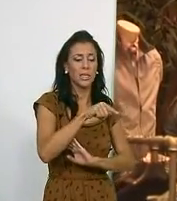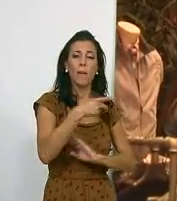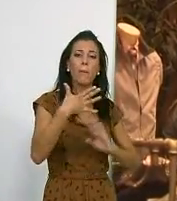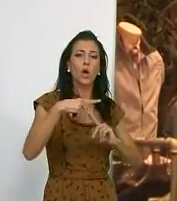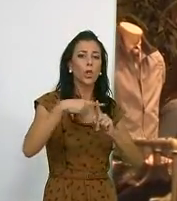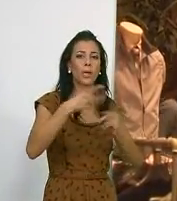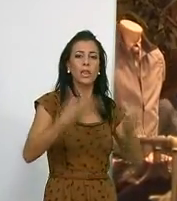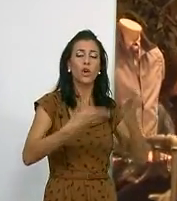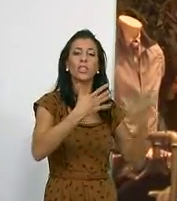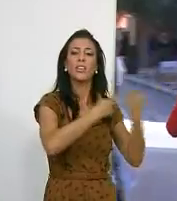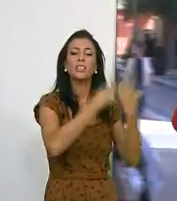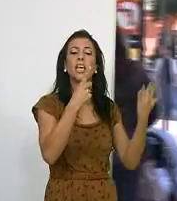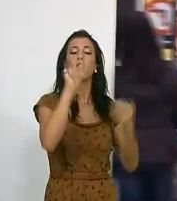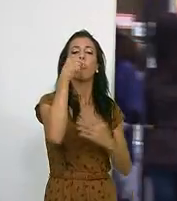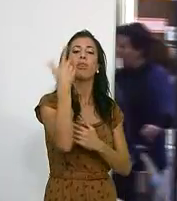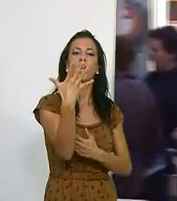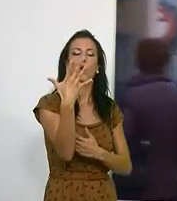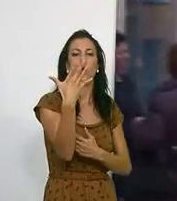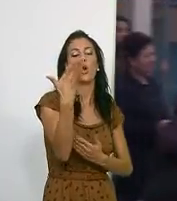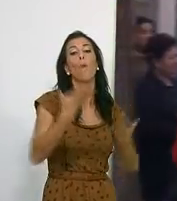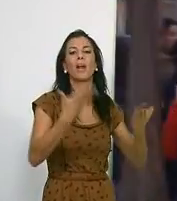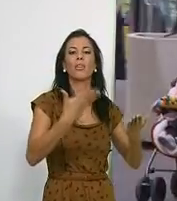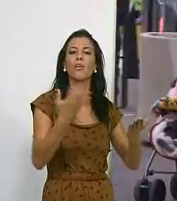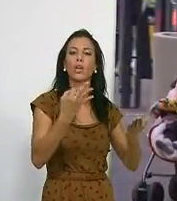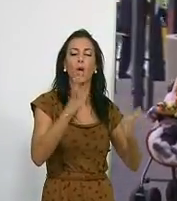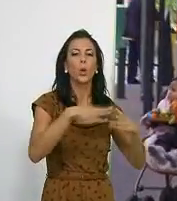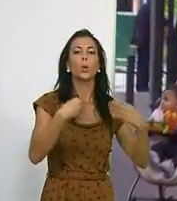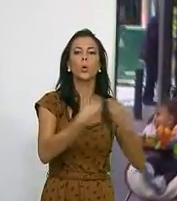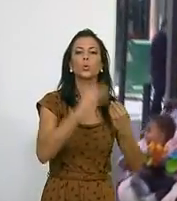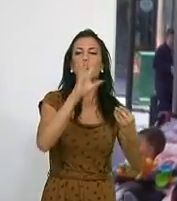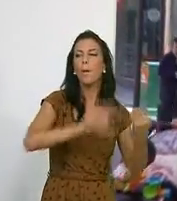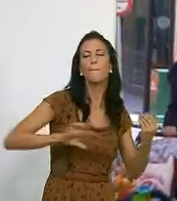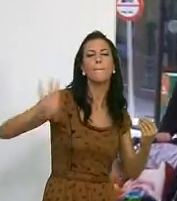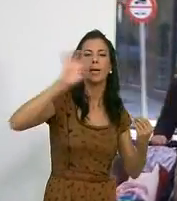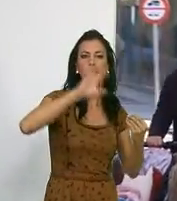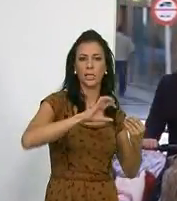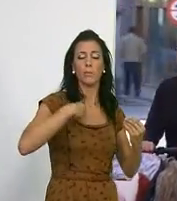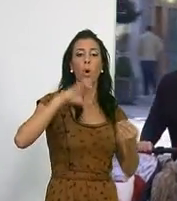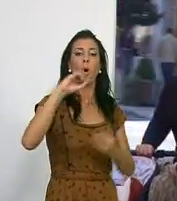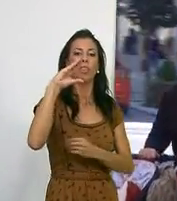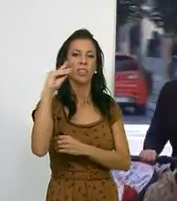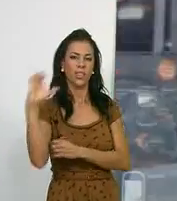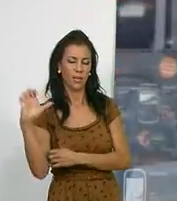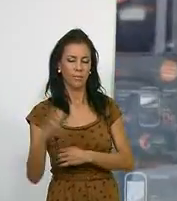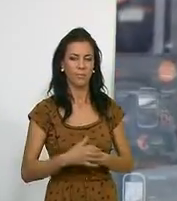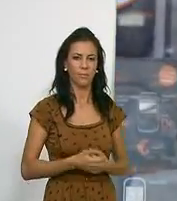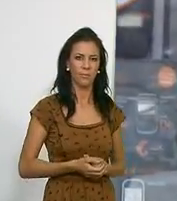promedio del 16,5 registrado en el conjunto de países de la OCDE.